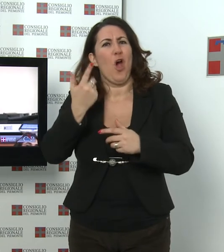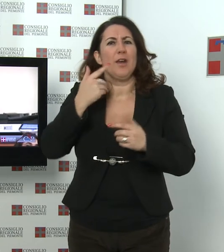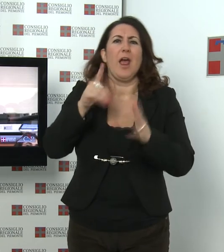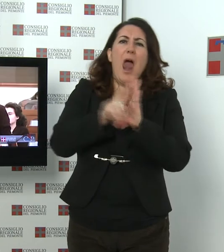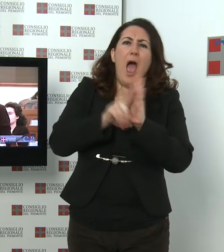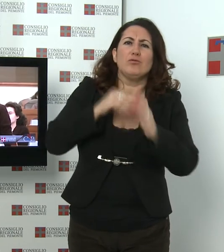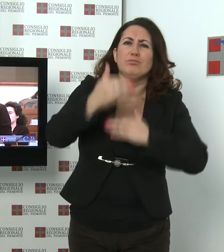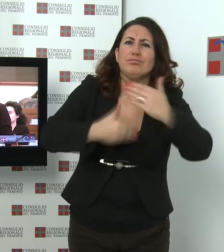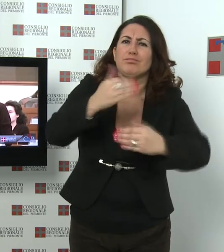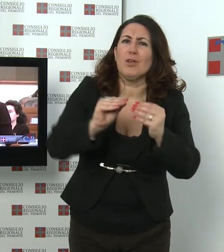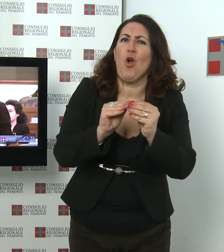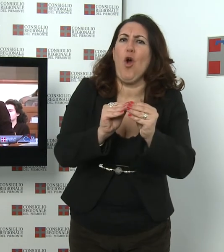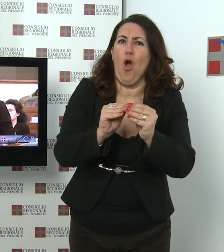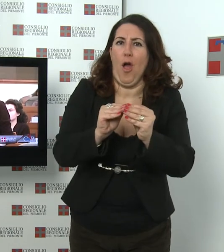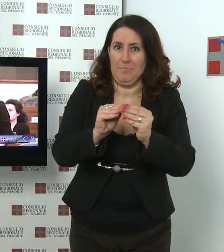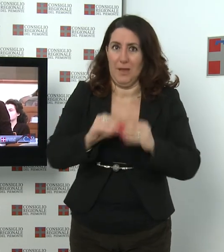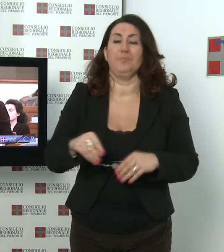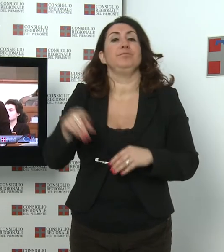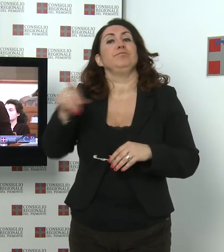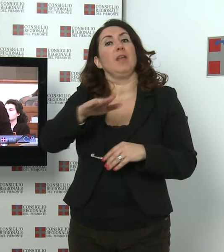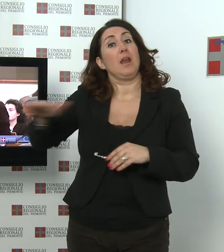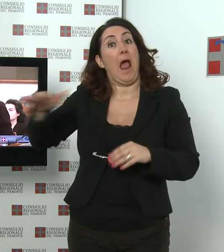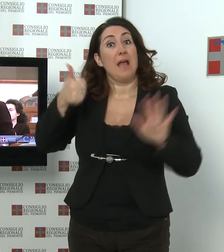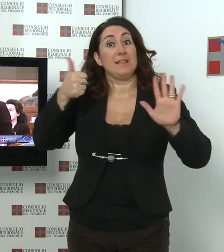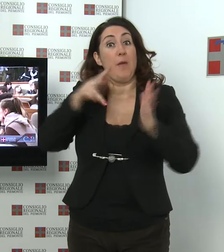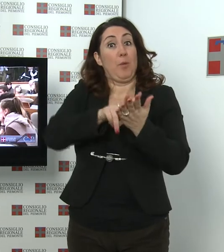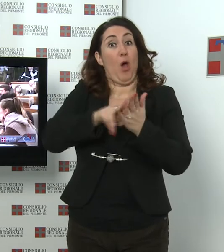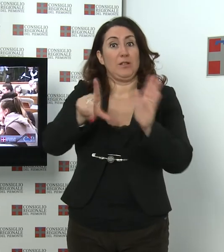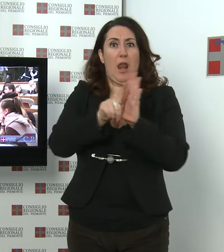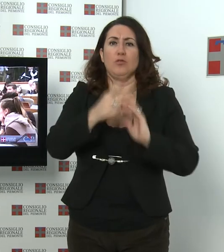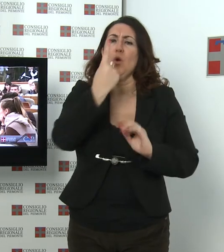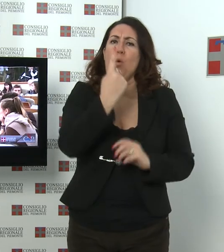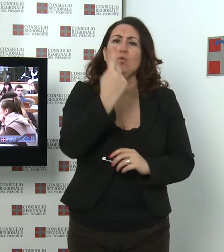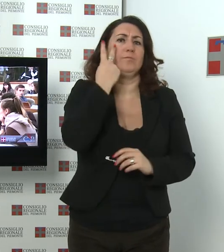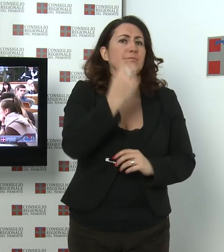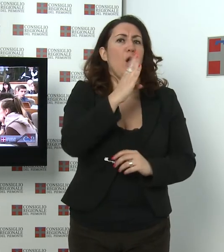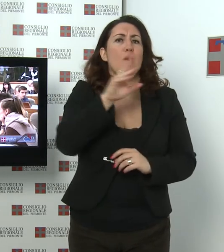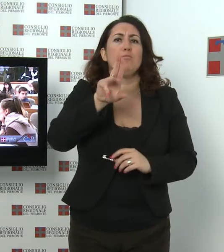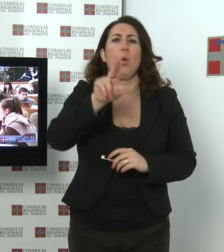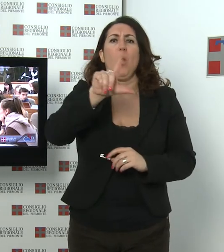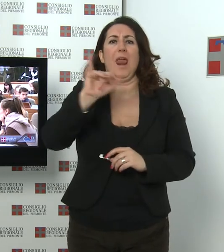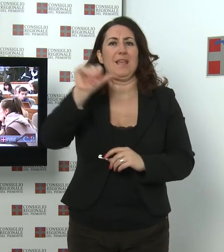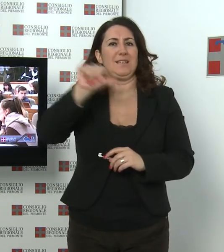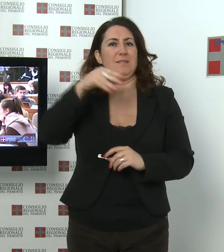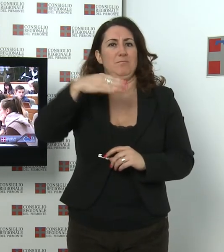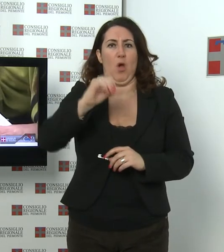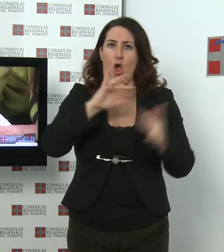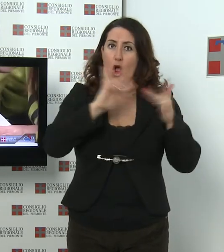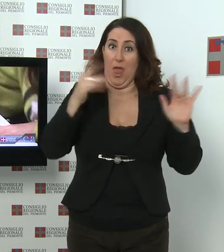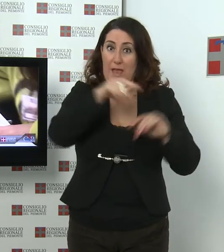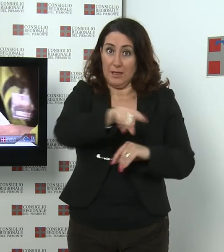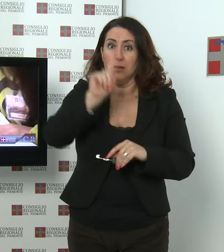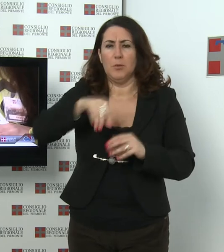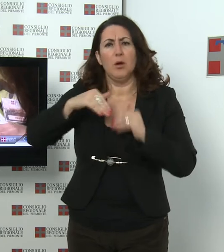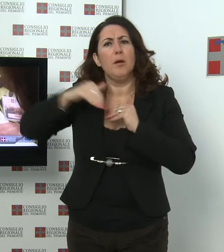delle leggi. Le sei proposte di legge presentate e discusse dai ragazzi riguardavano il bullismo online, i trasporti per gli studenti